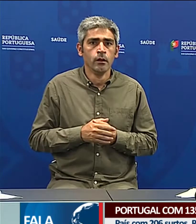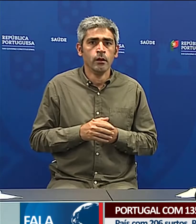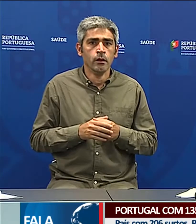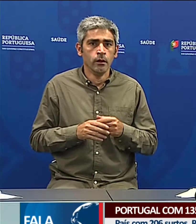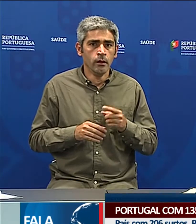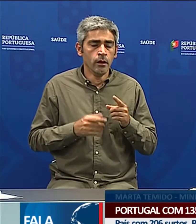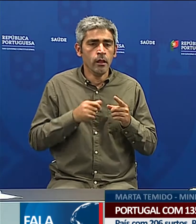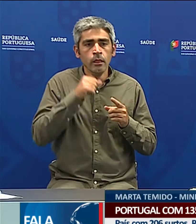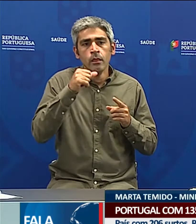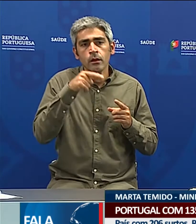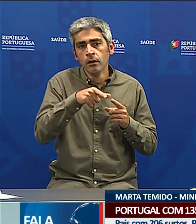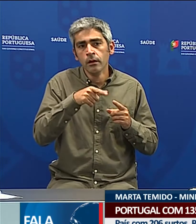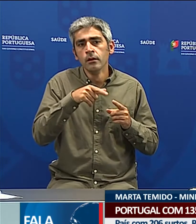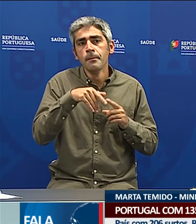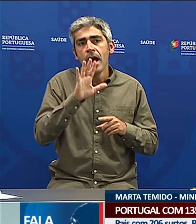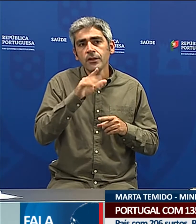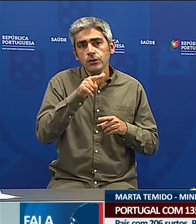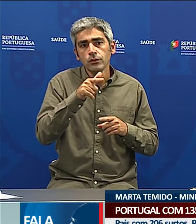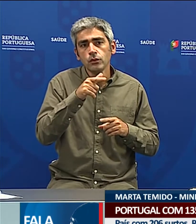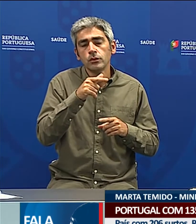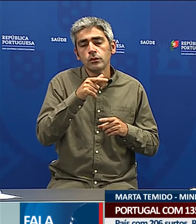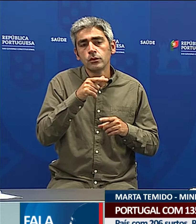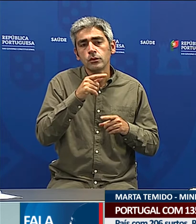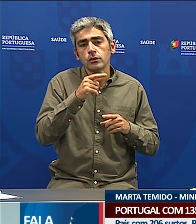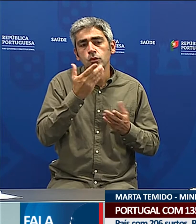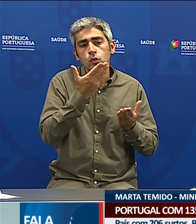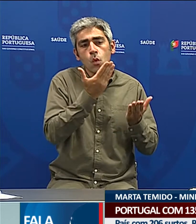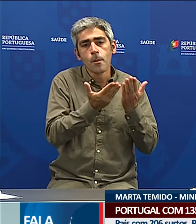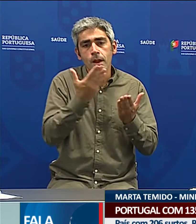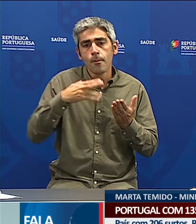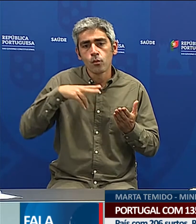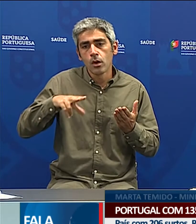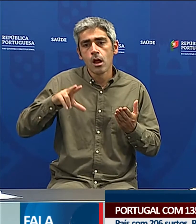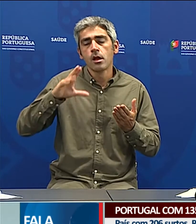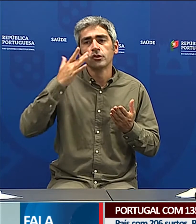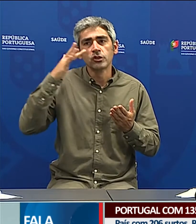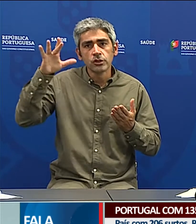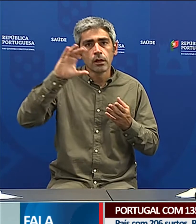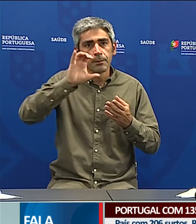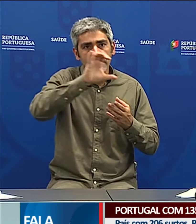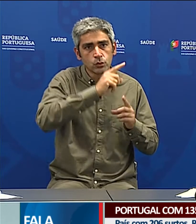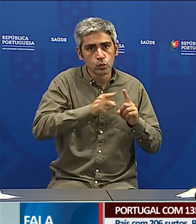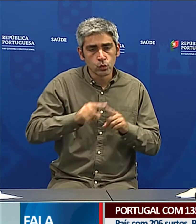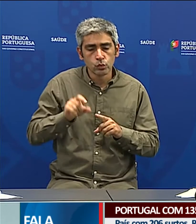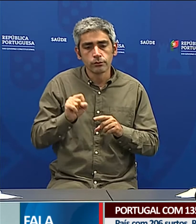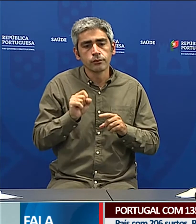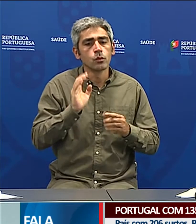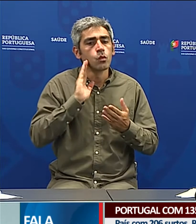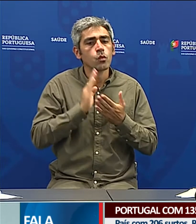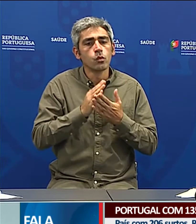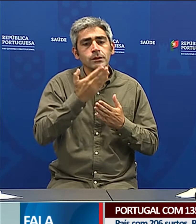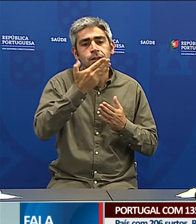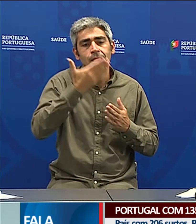indicadores mais comuns que tem sido utilizado na comparação entre os países, que a taxa de incidência nos últimos